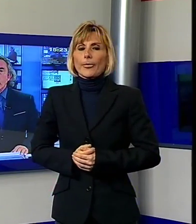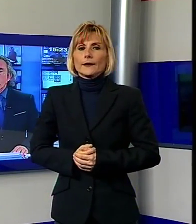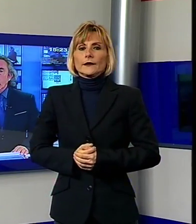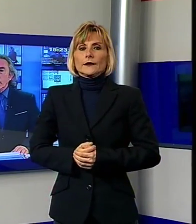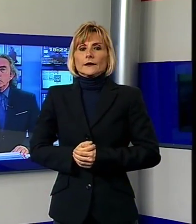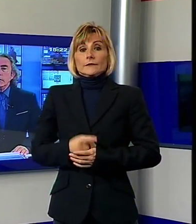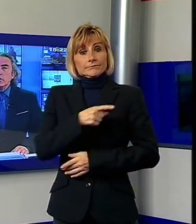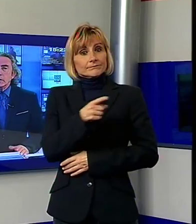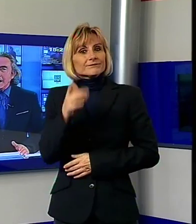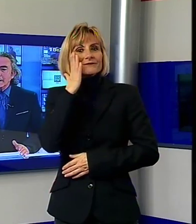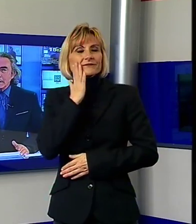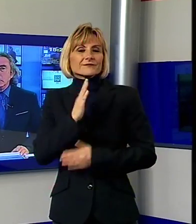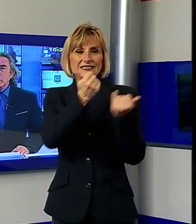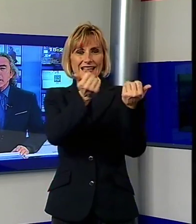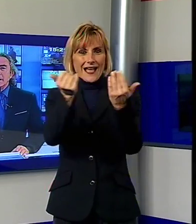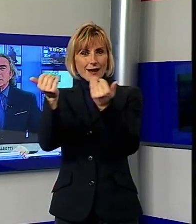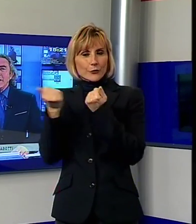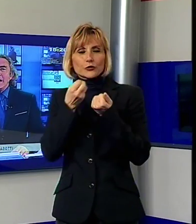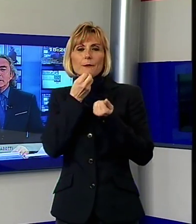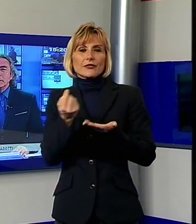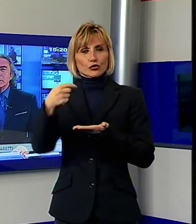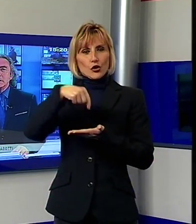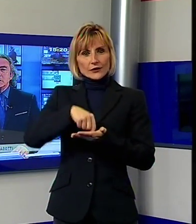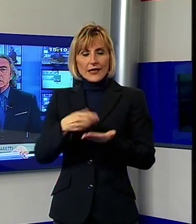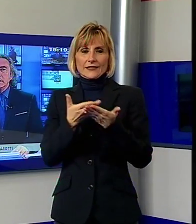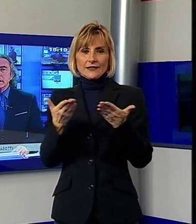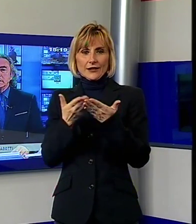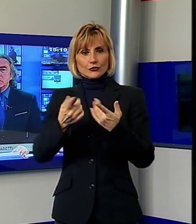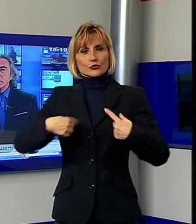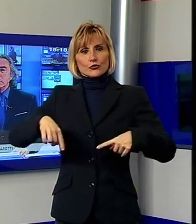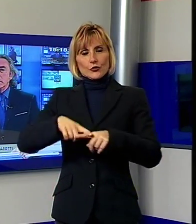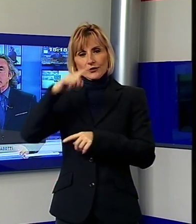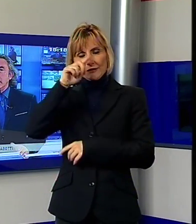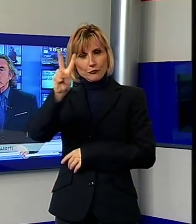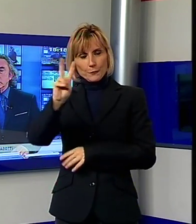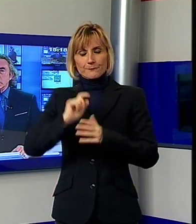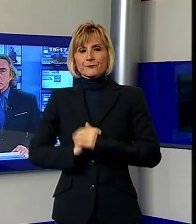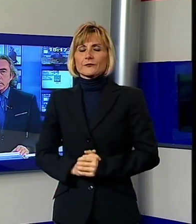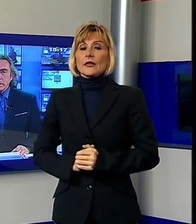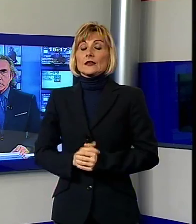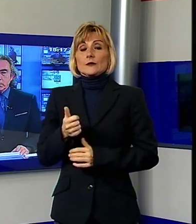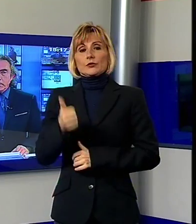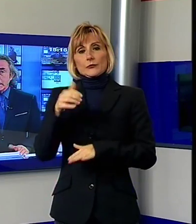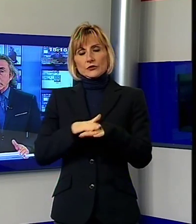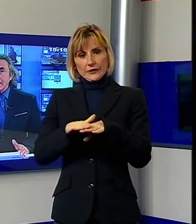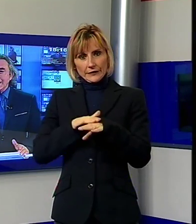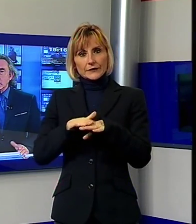A tutti voi un cordiale saluto, ben ritrovati per questa edizione del TG Noe, che dunque apriamo con questo servizio un po' particolare, su